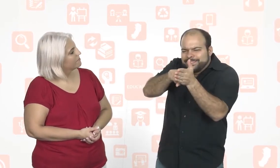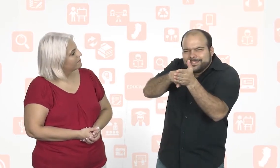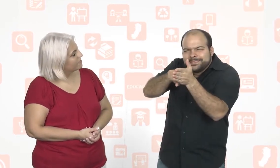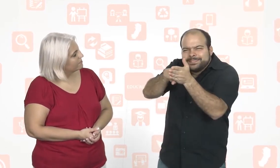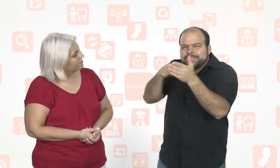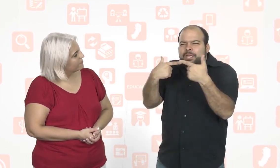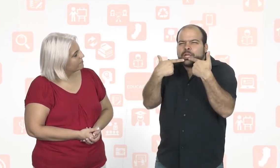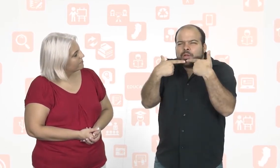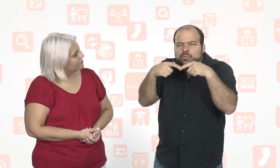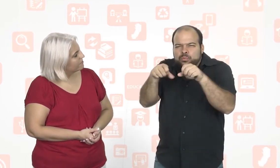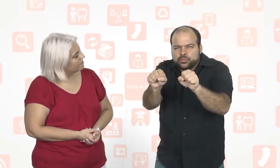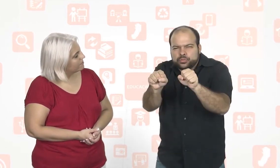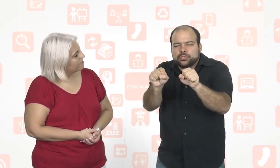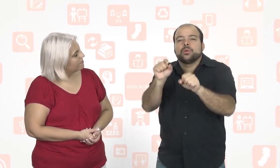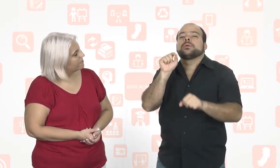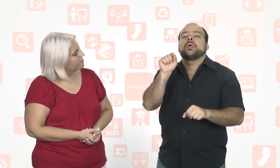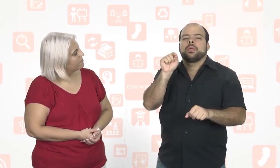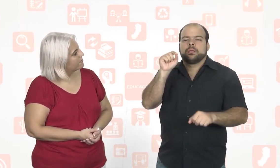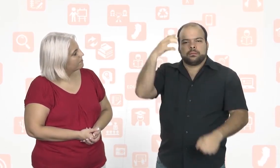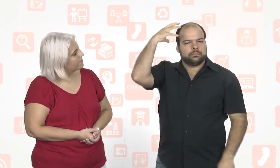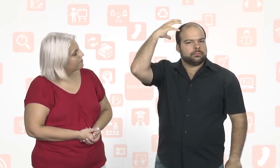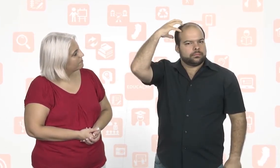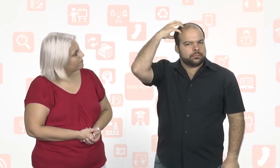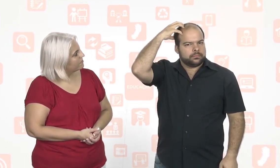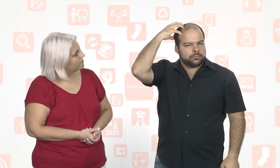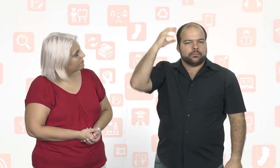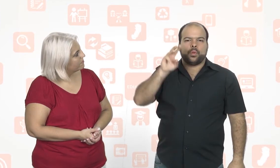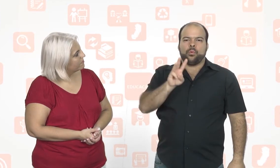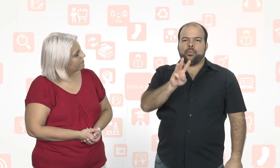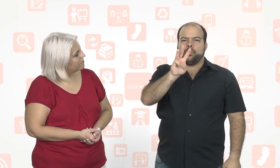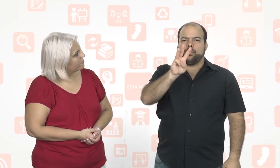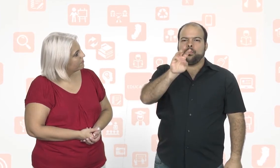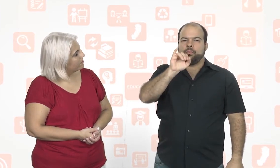dos Estados Unidos, chamado William Stokoe.